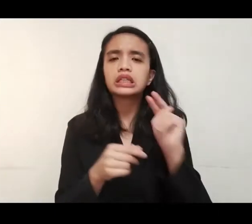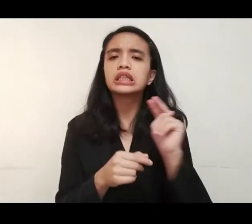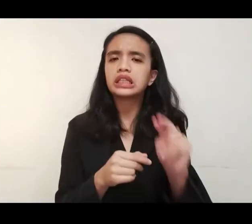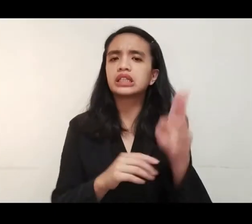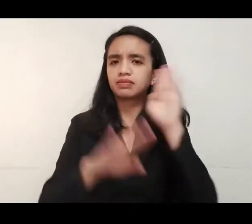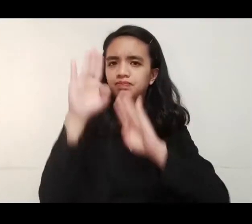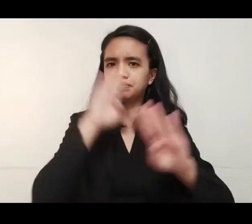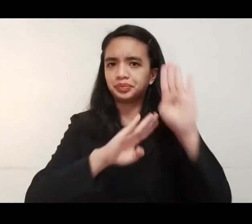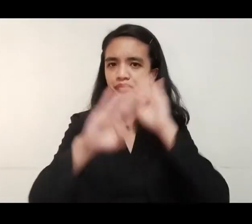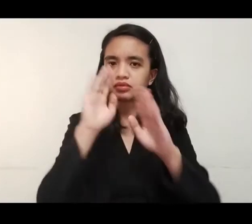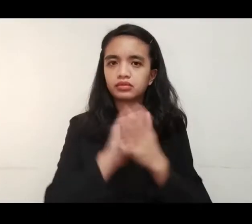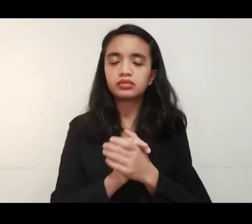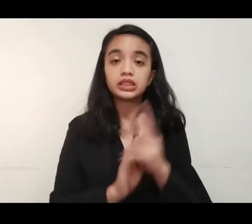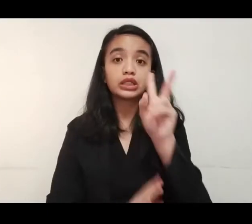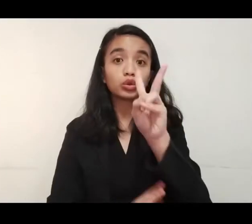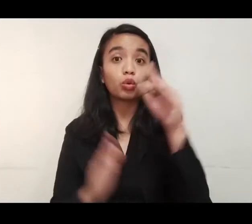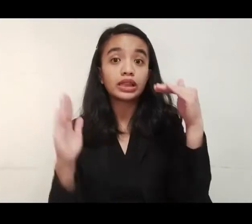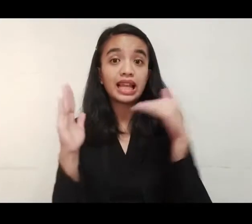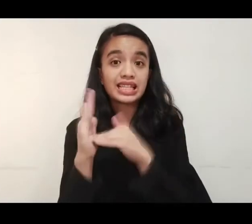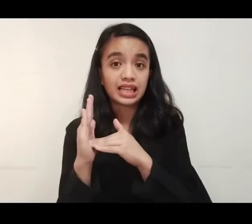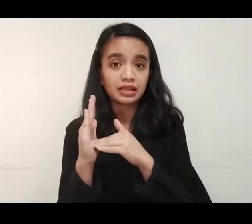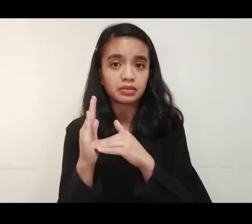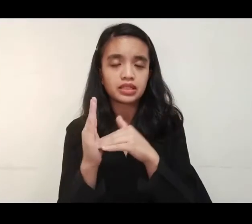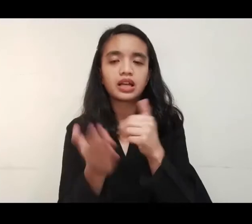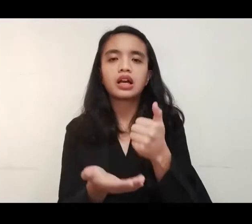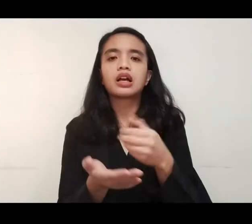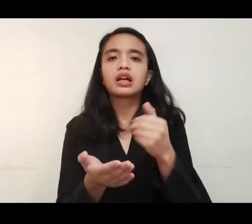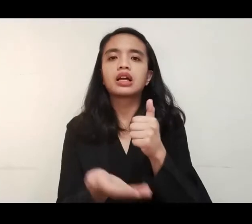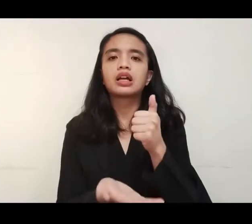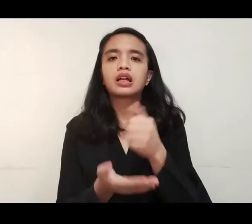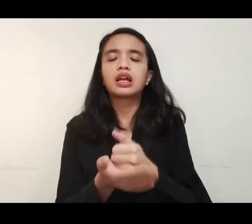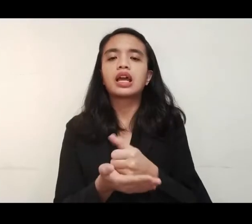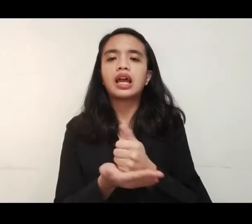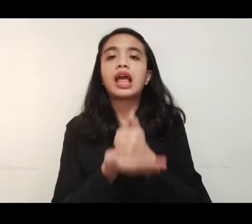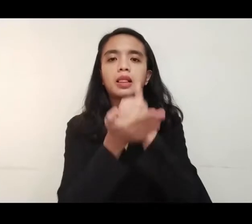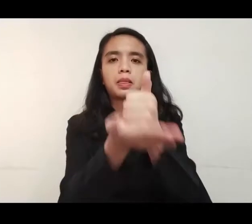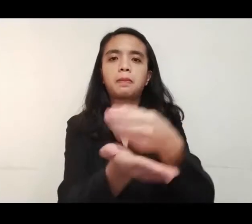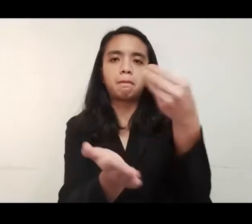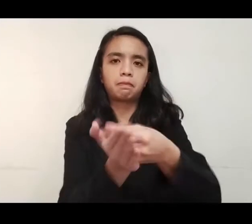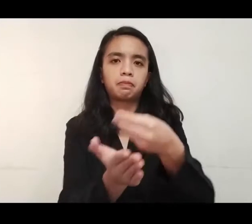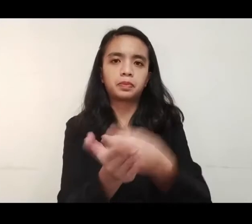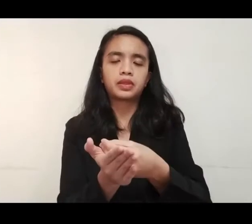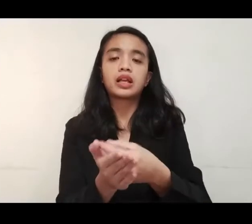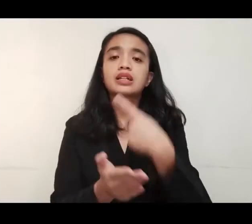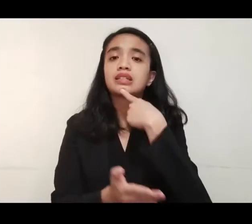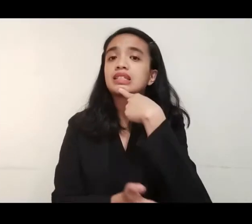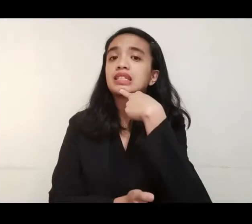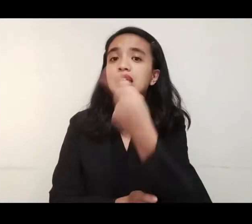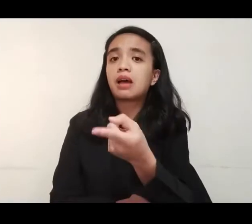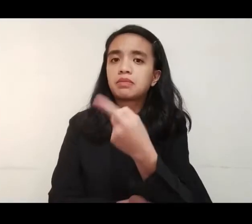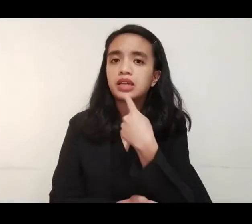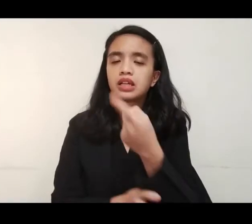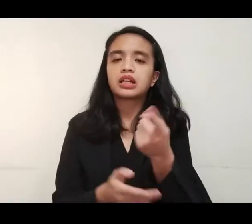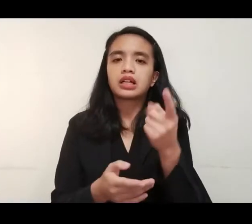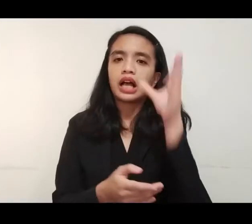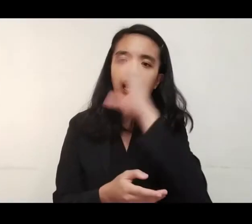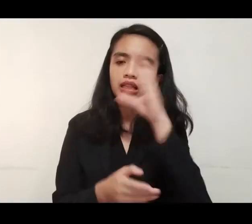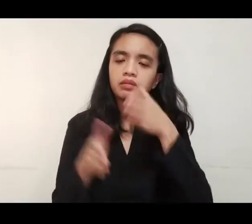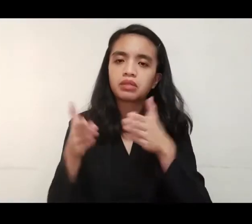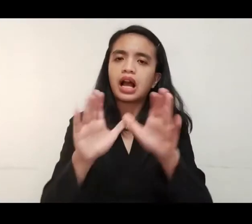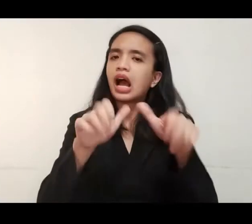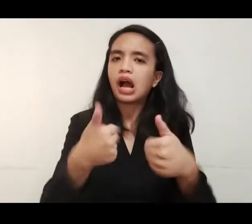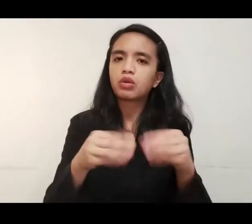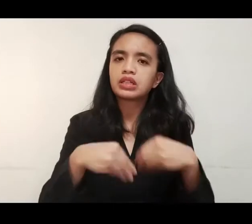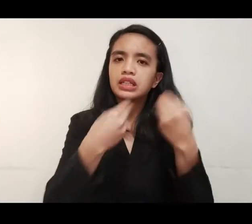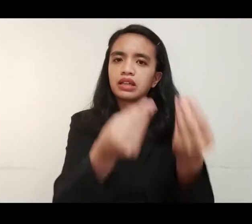lalo pat kailangan nila ito ngayong panahon ng krisis. 2,000 piso ang financial assistance na manggagaling sa LGU. Pinag-aaralan daw ng